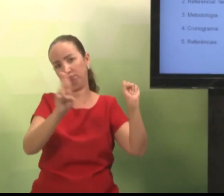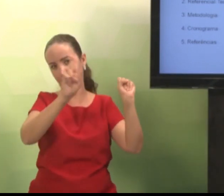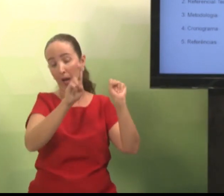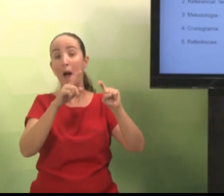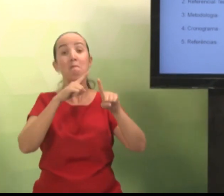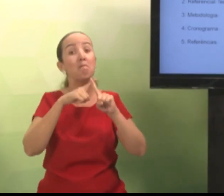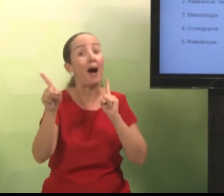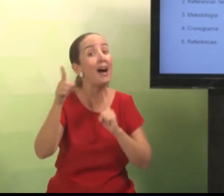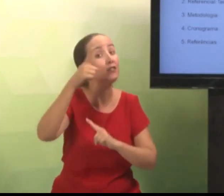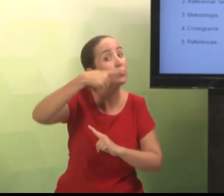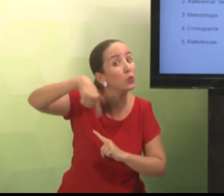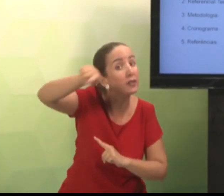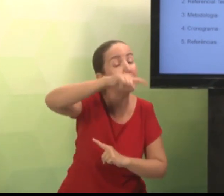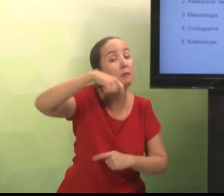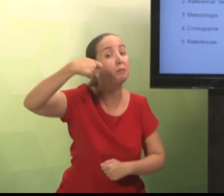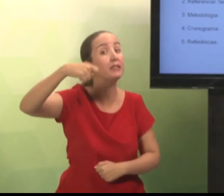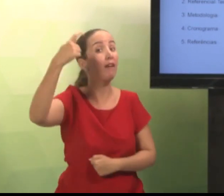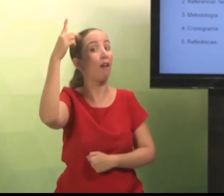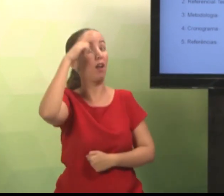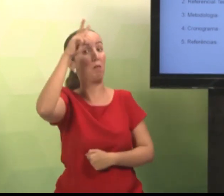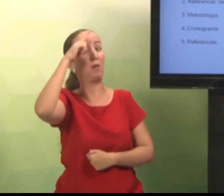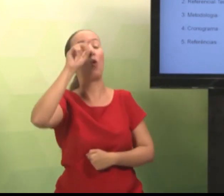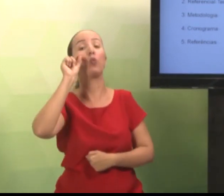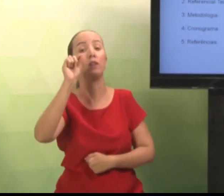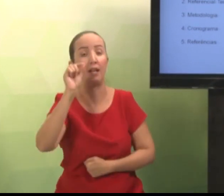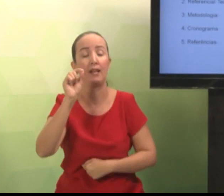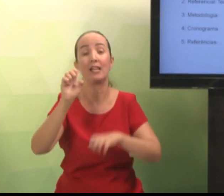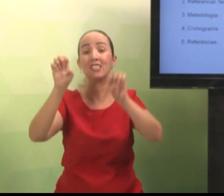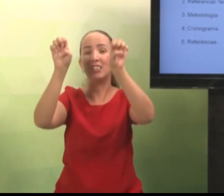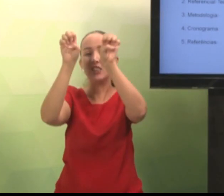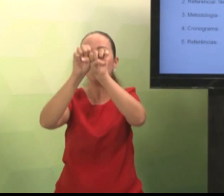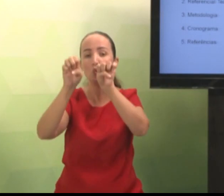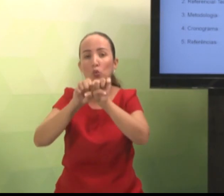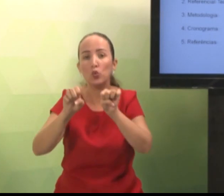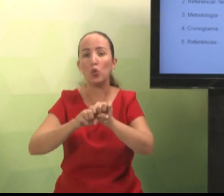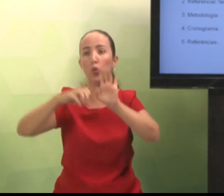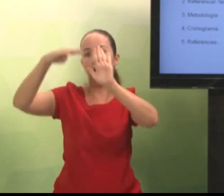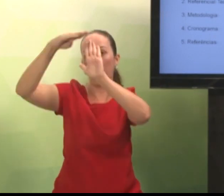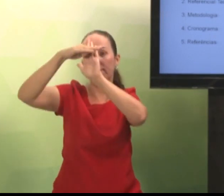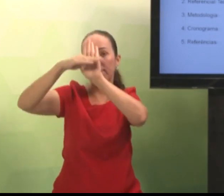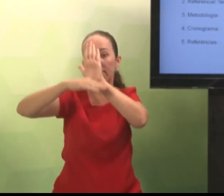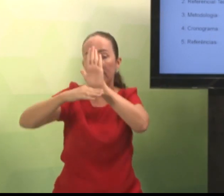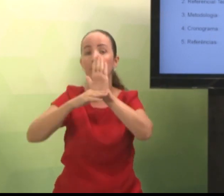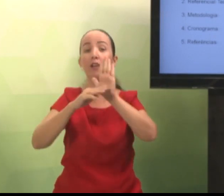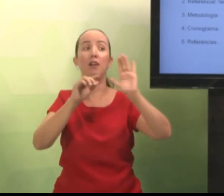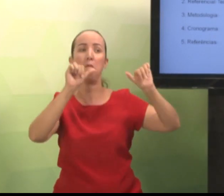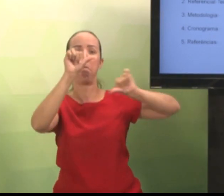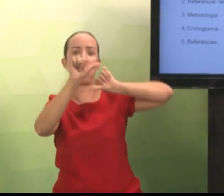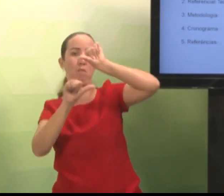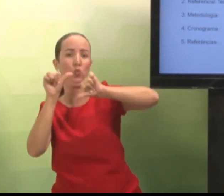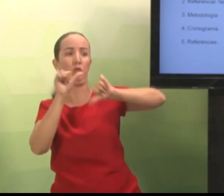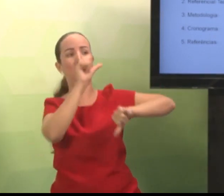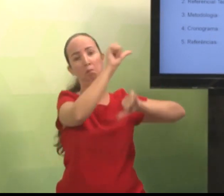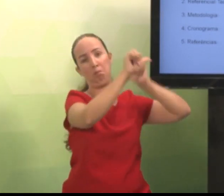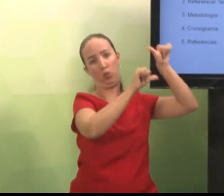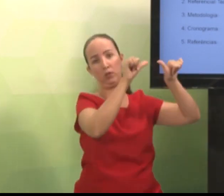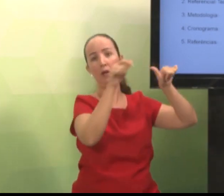pode fazer uso dessa temática do estágio. Lembre-se que a estrutura é diferente.